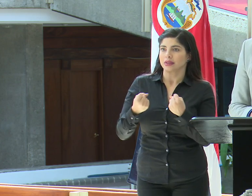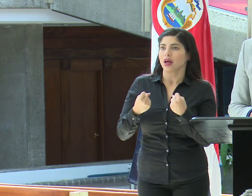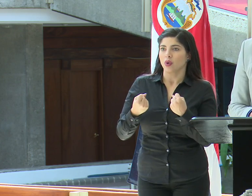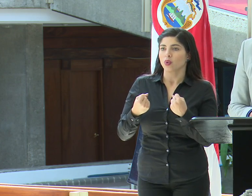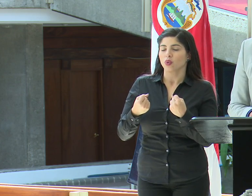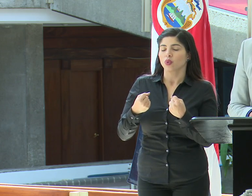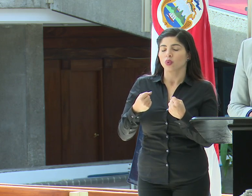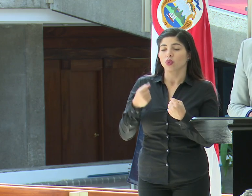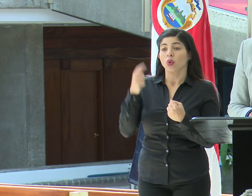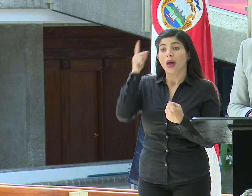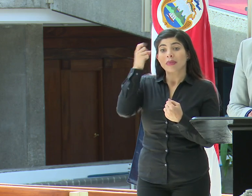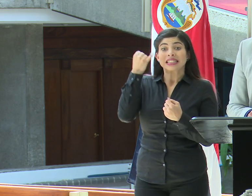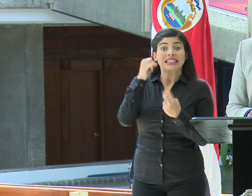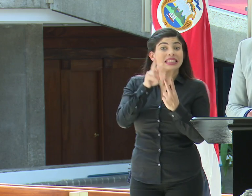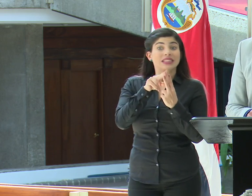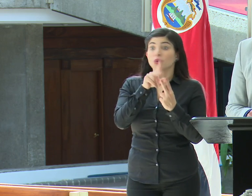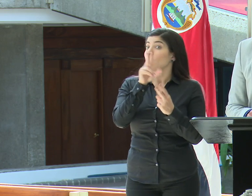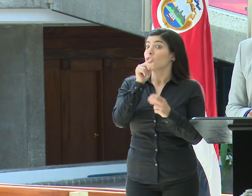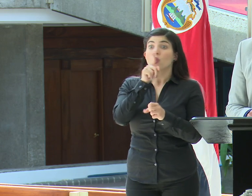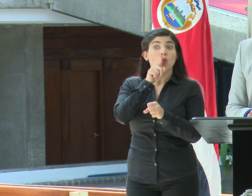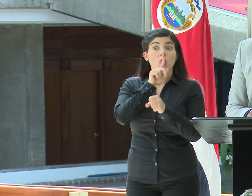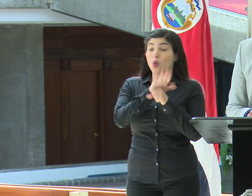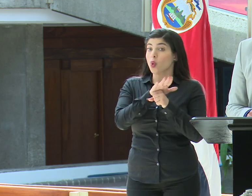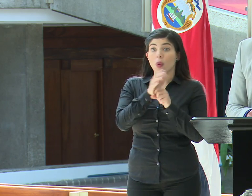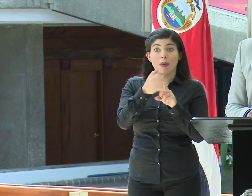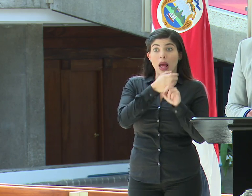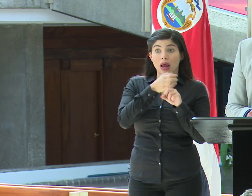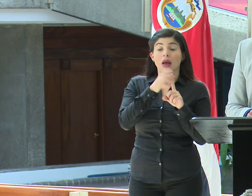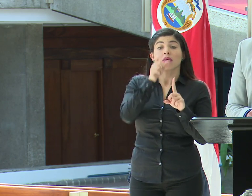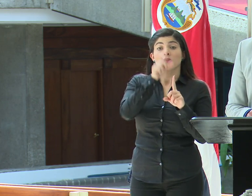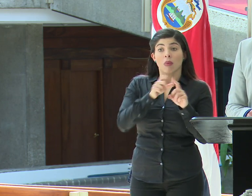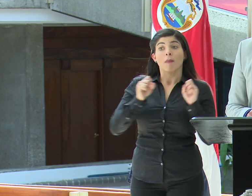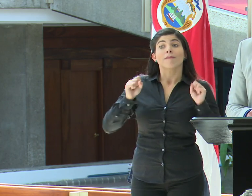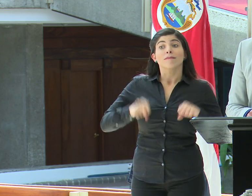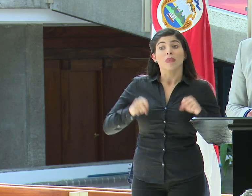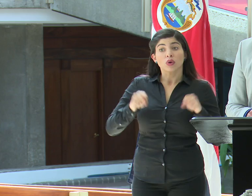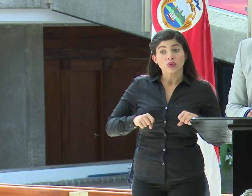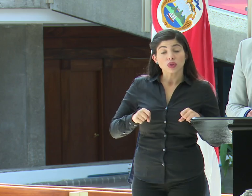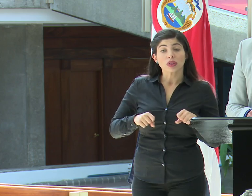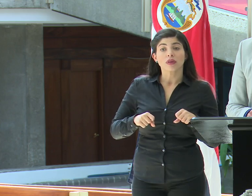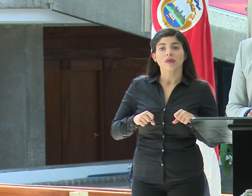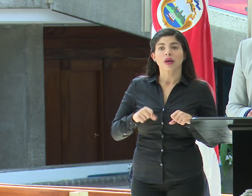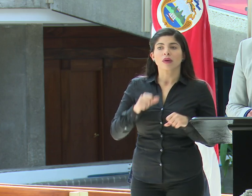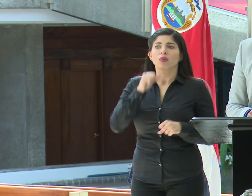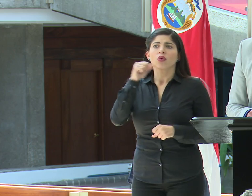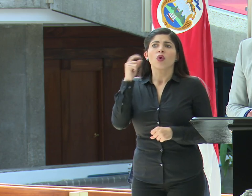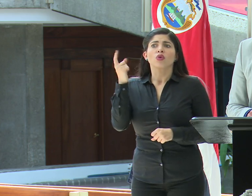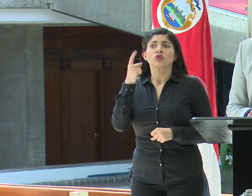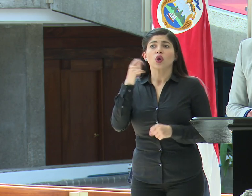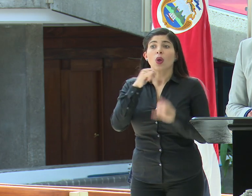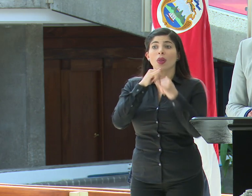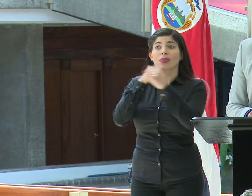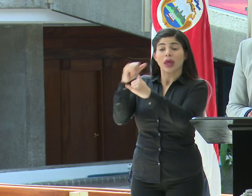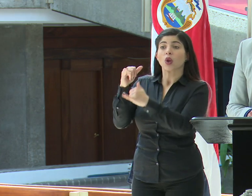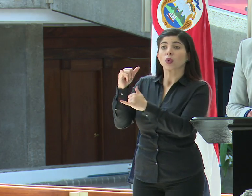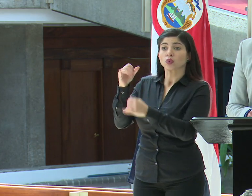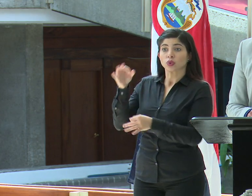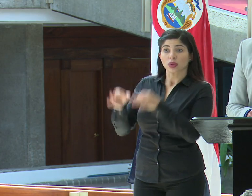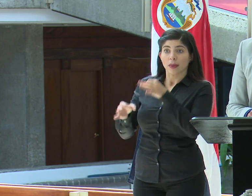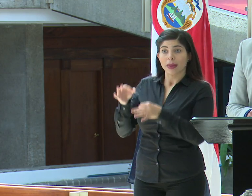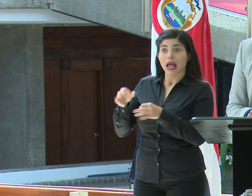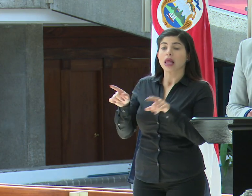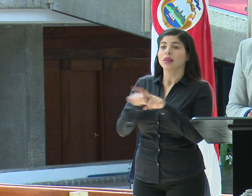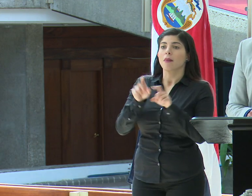donde obviamente si se incumpliera ese aislamiento están sujetos incluso no solamente a la denuncia penal, sino